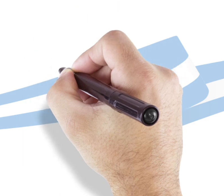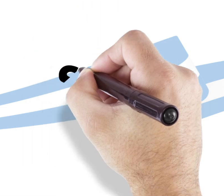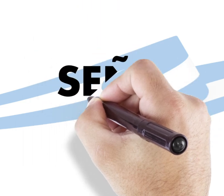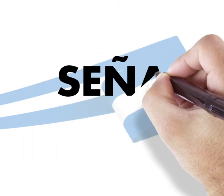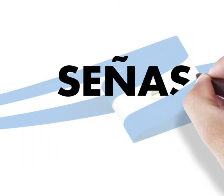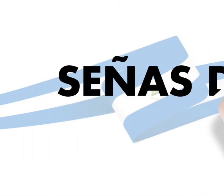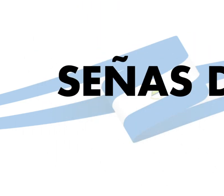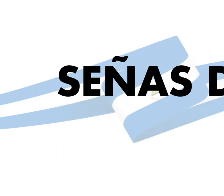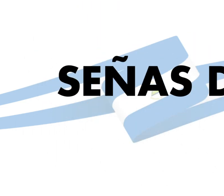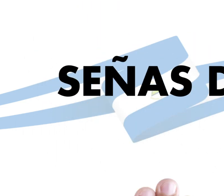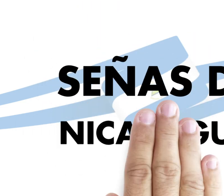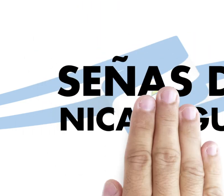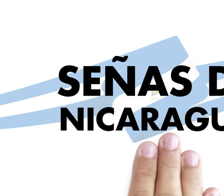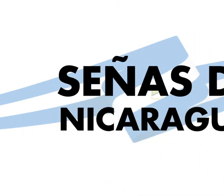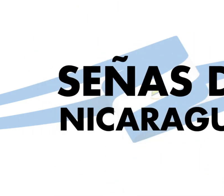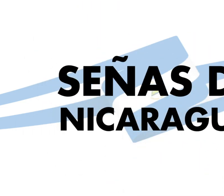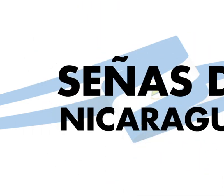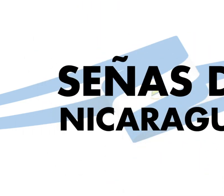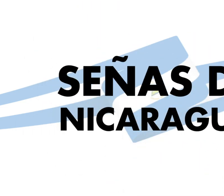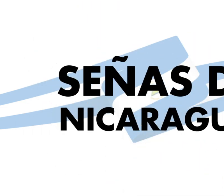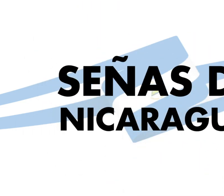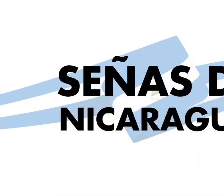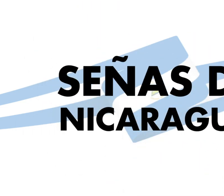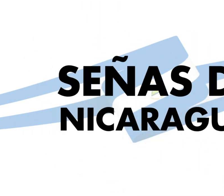Música Música Música Música Música